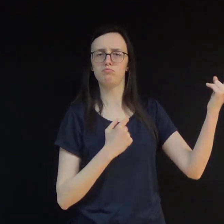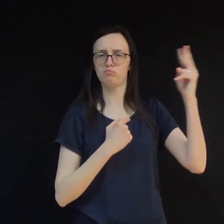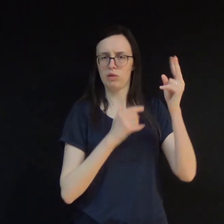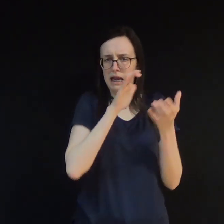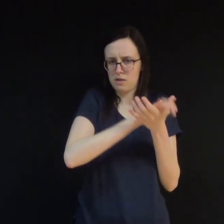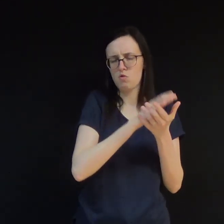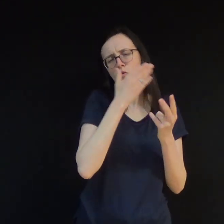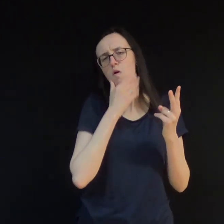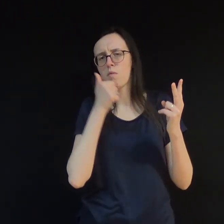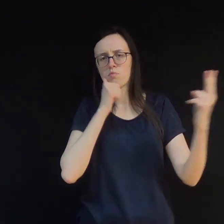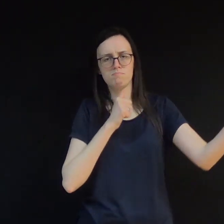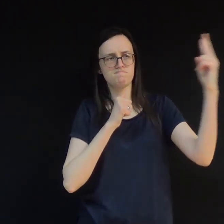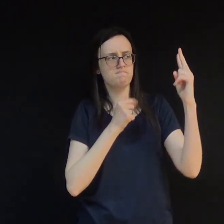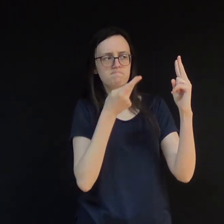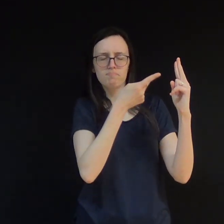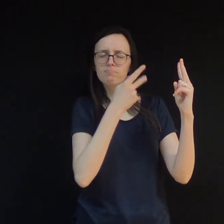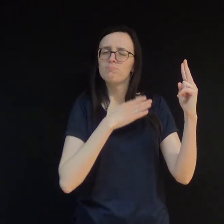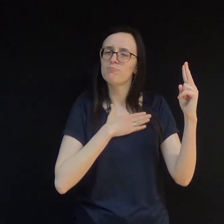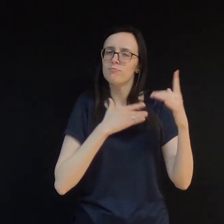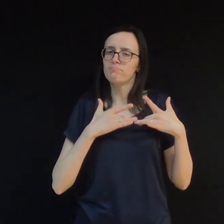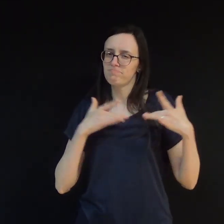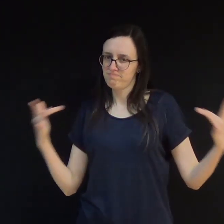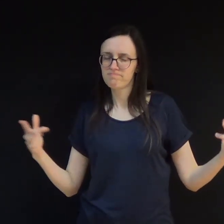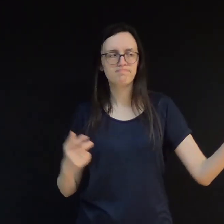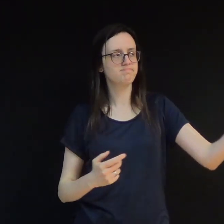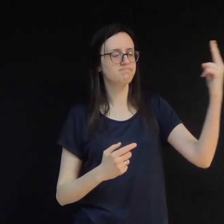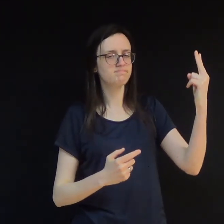relato e orar, sinalizaram o amor em quadro K.